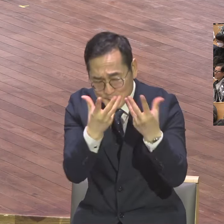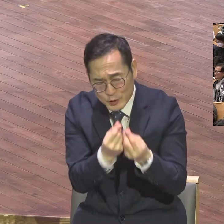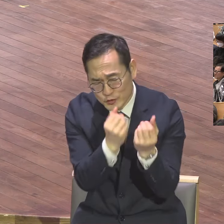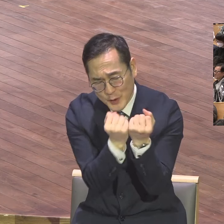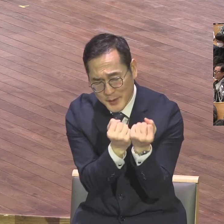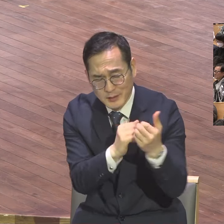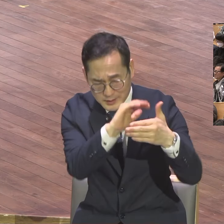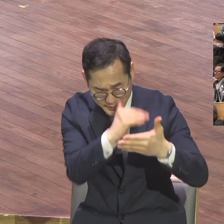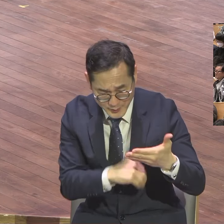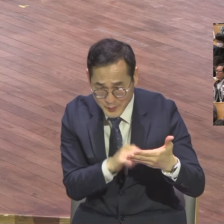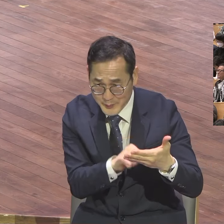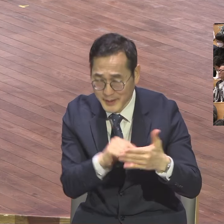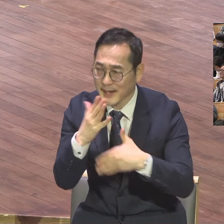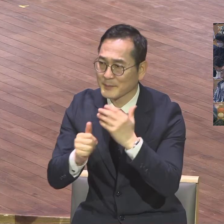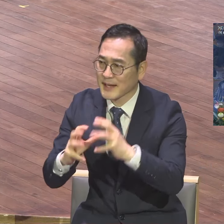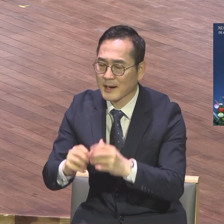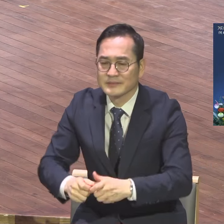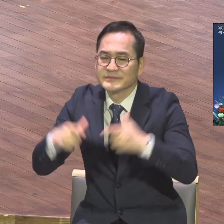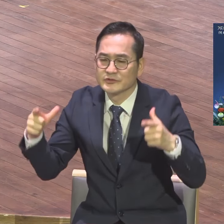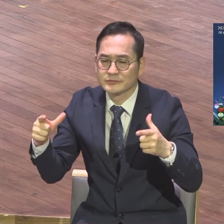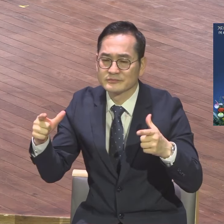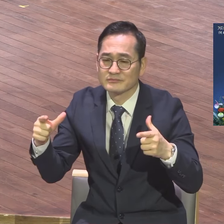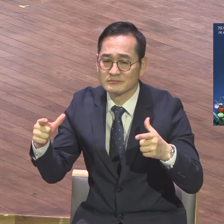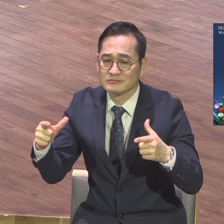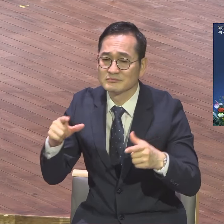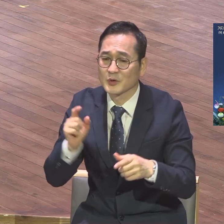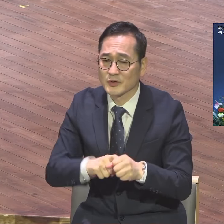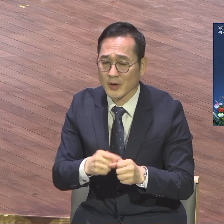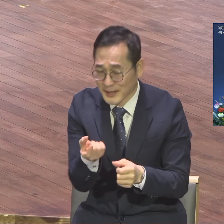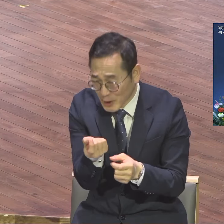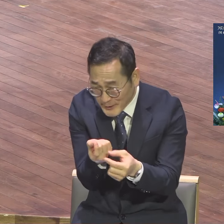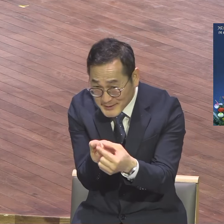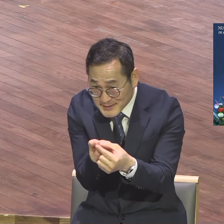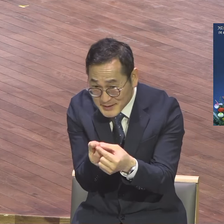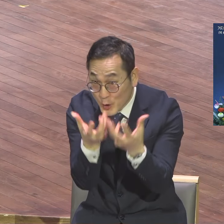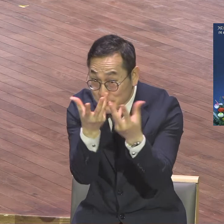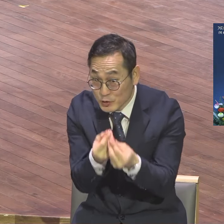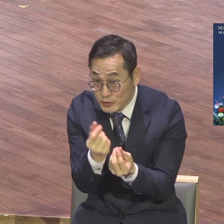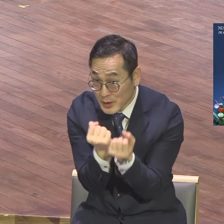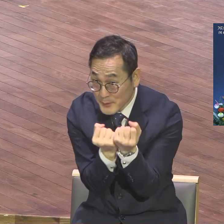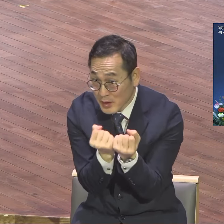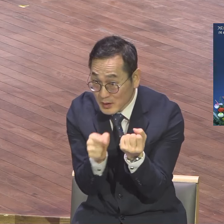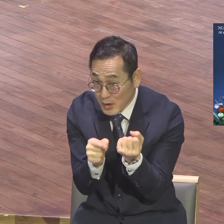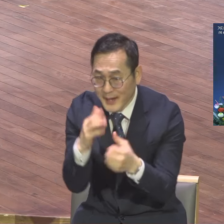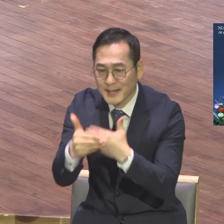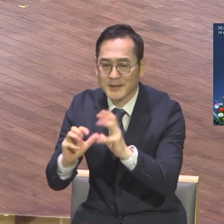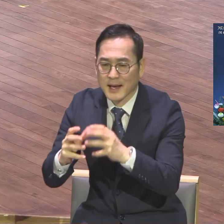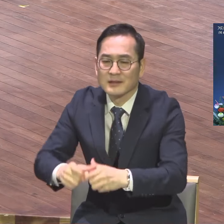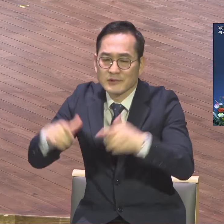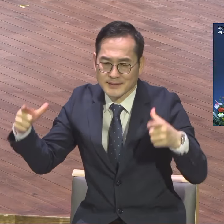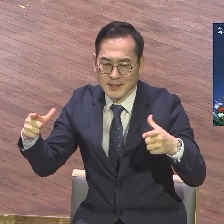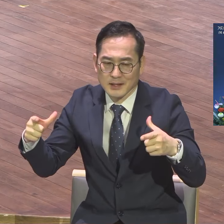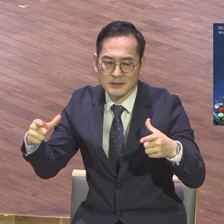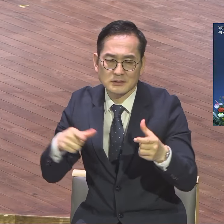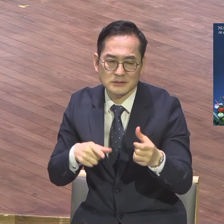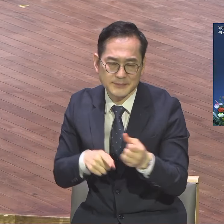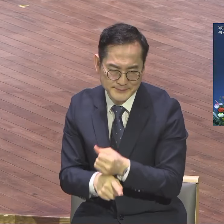겨자시 비유의 가장 큰 특징도 하나님 나라 확장이에요. 이 비유는